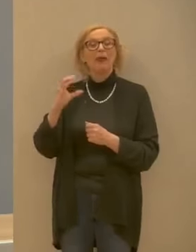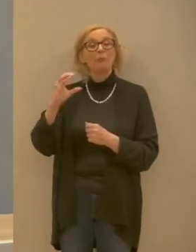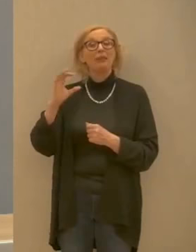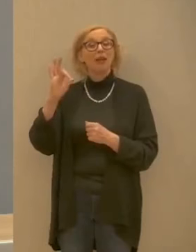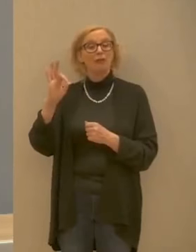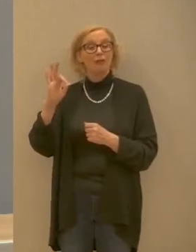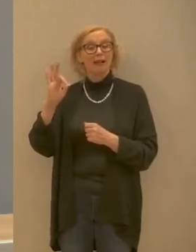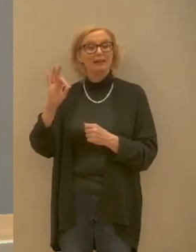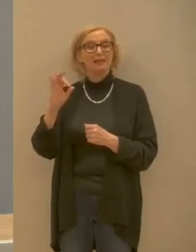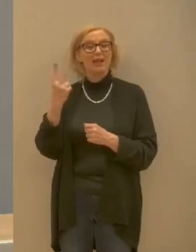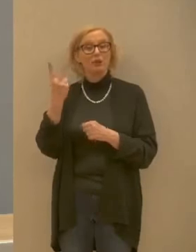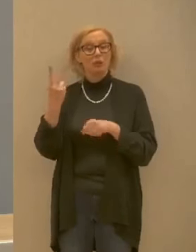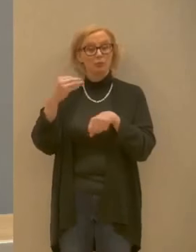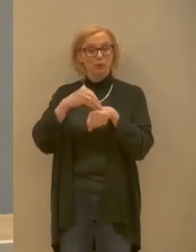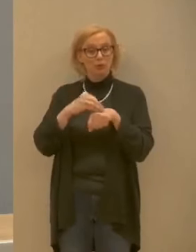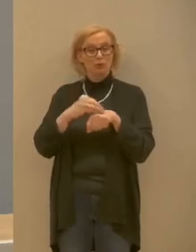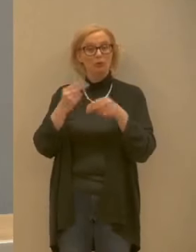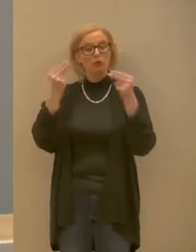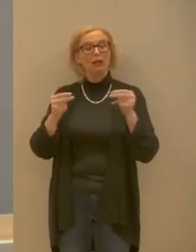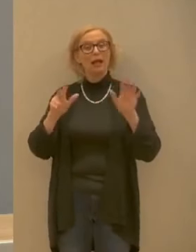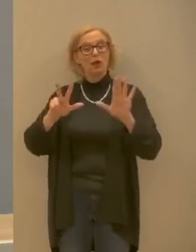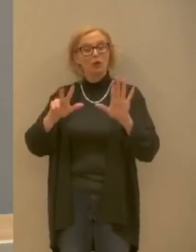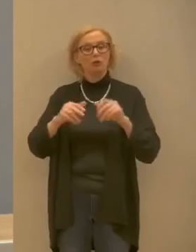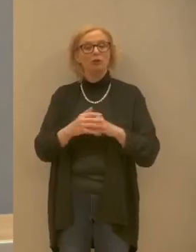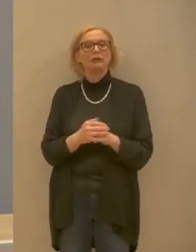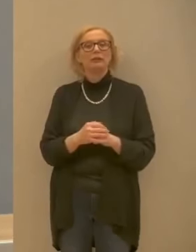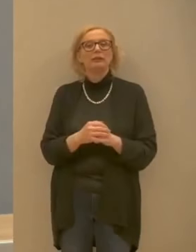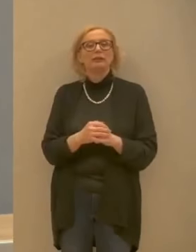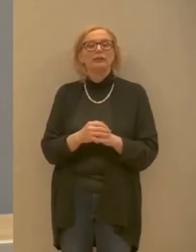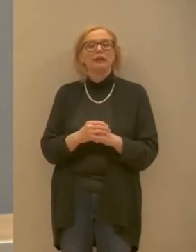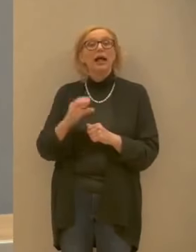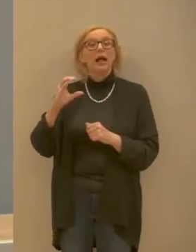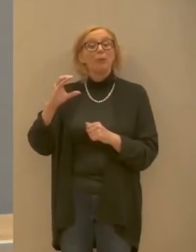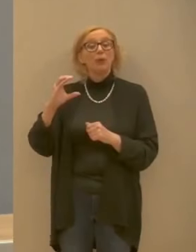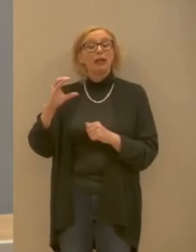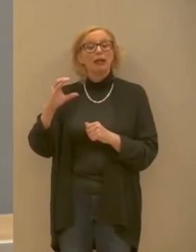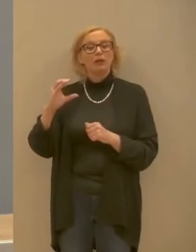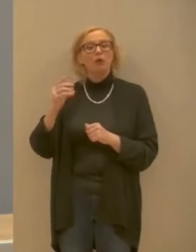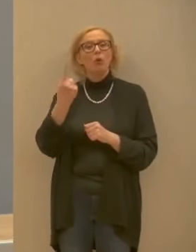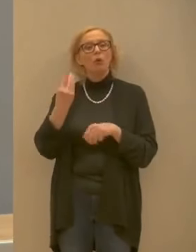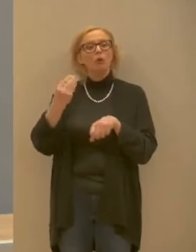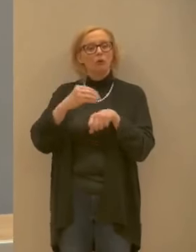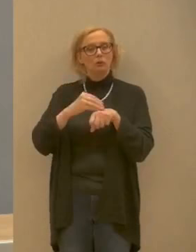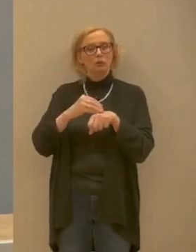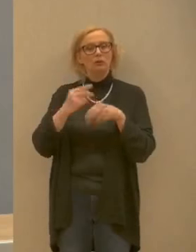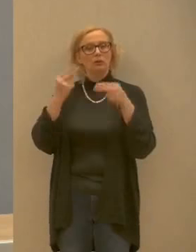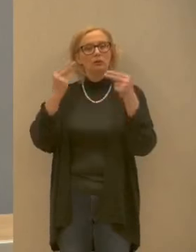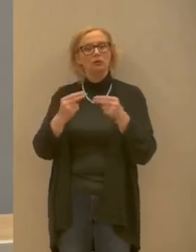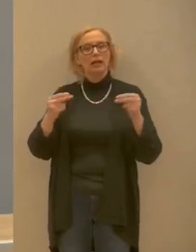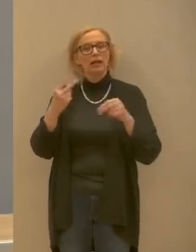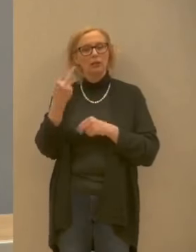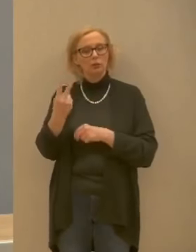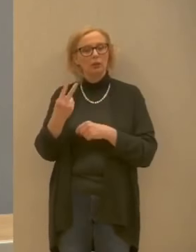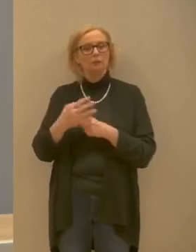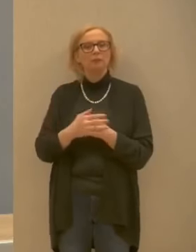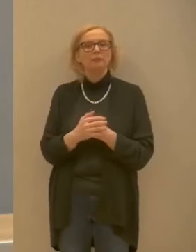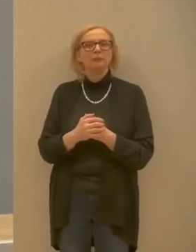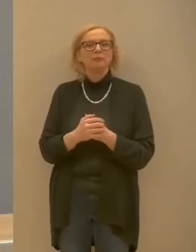di Fassa 2 in più totale 8 Campodenno un caso in più per un totale di 2